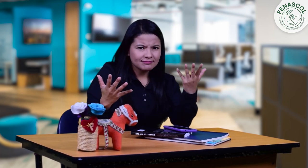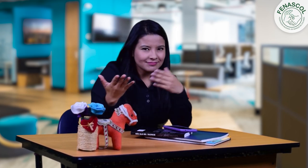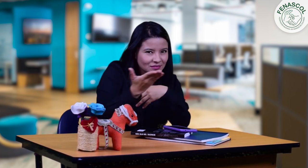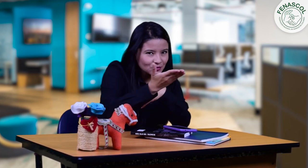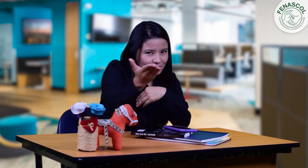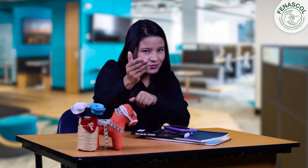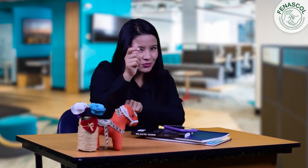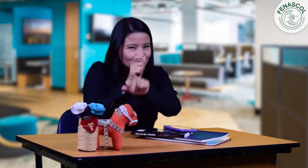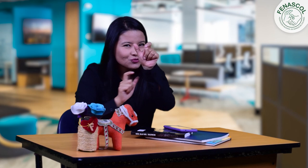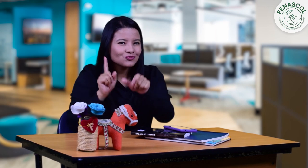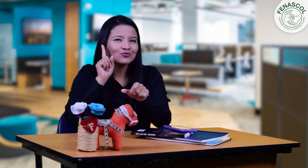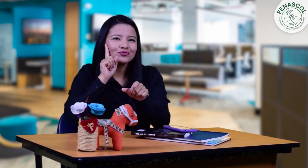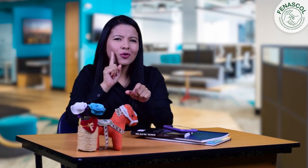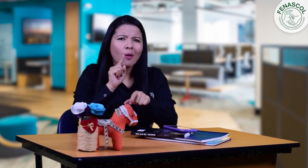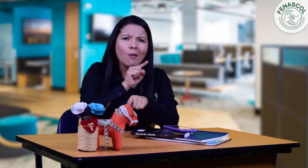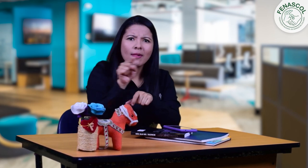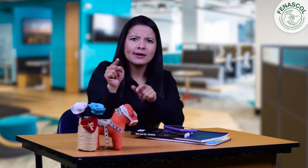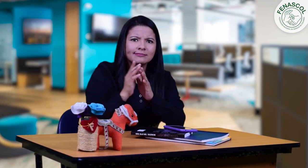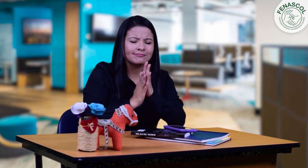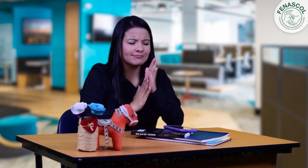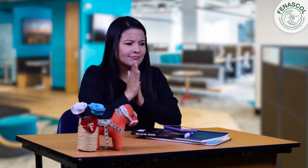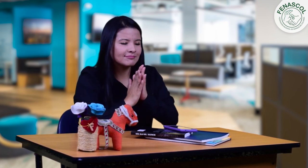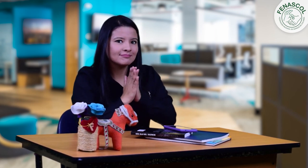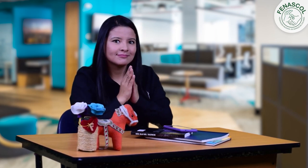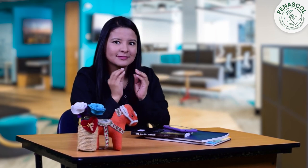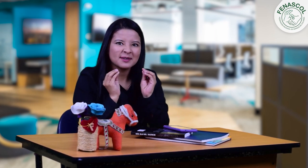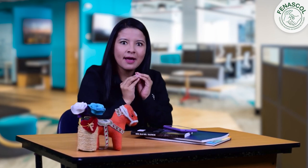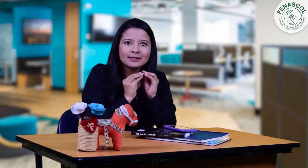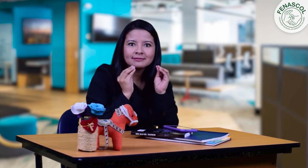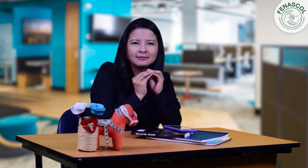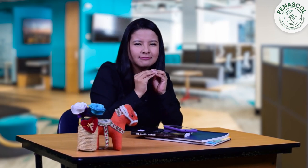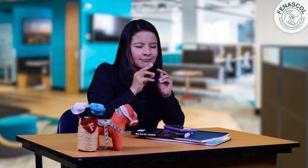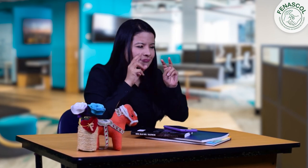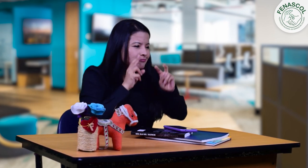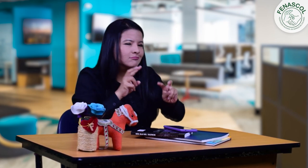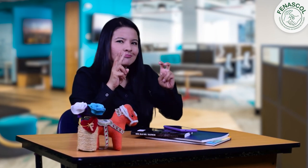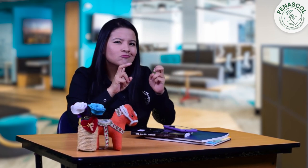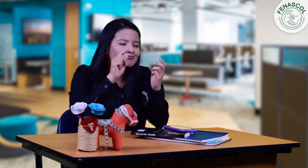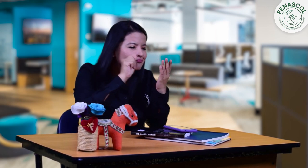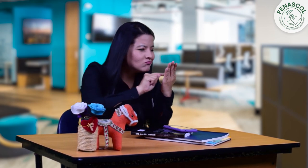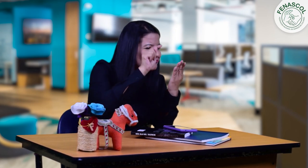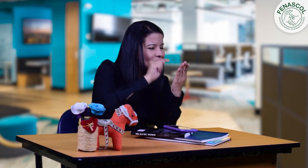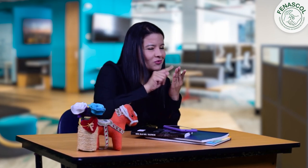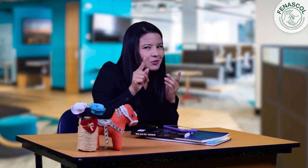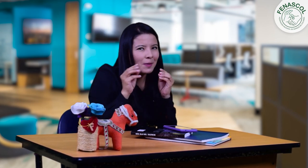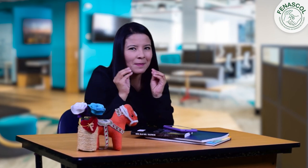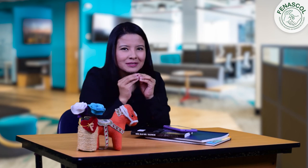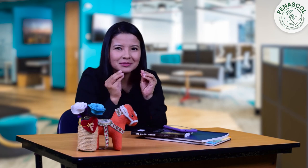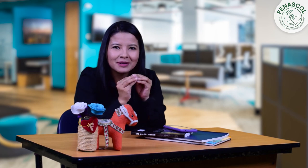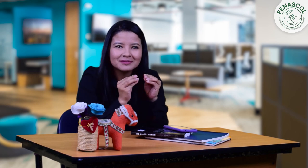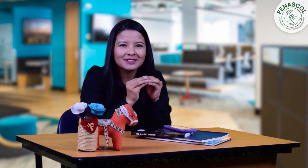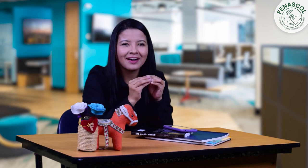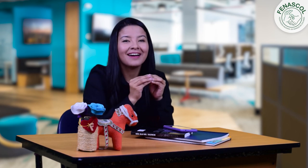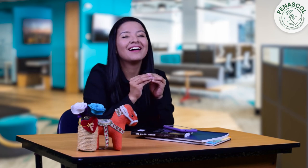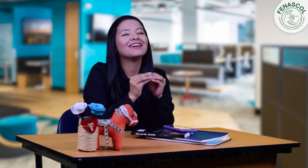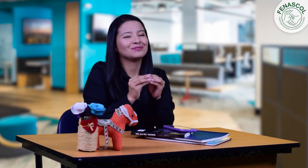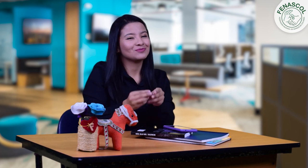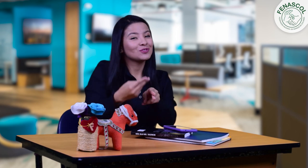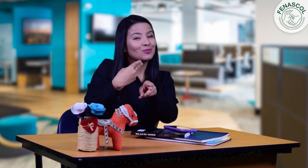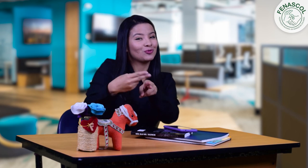Por otro lado, si están interesados en averiguar más sobre este tema, pronto tendremos un Instagram Live para ampliar esta